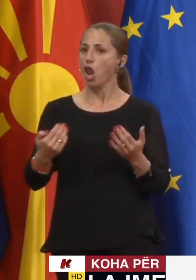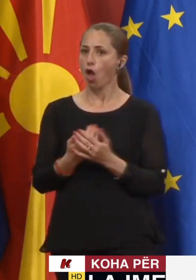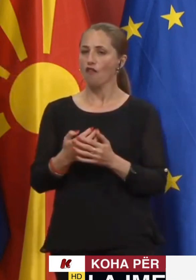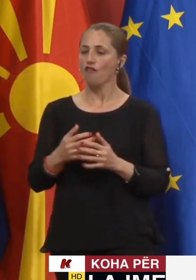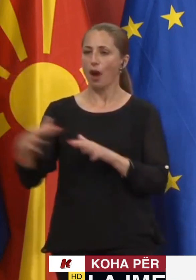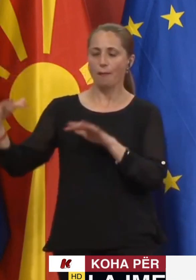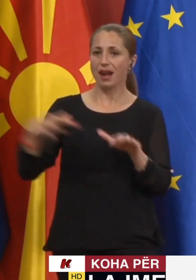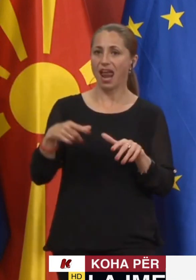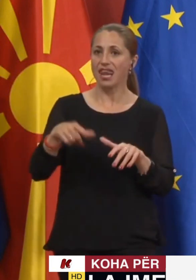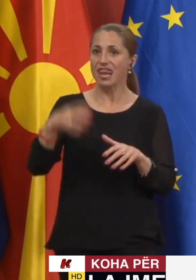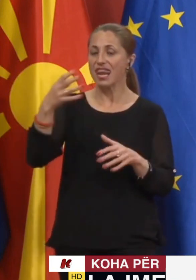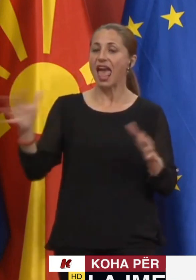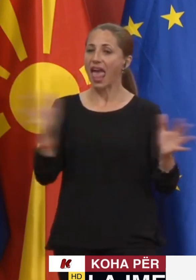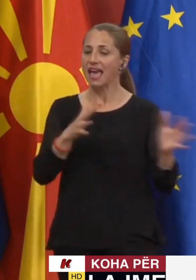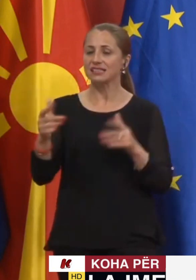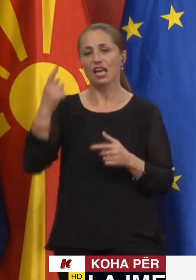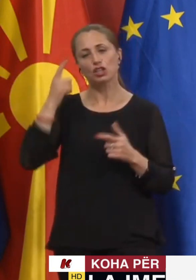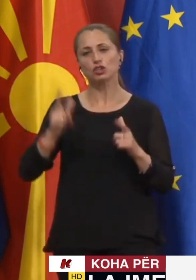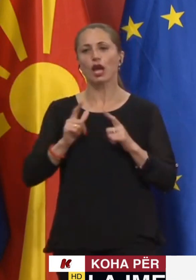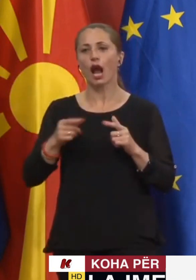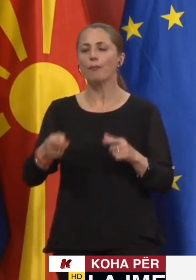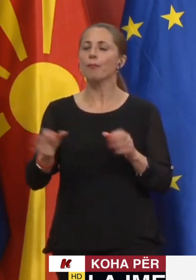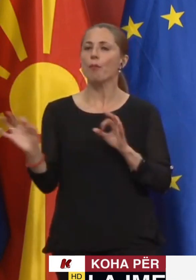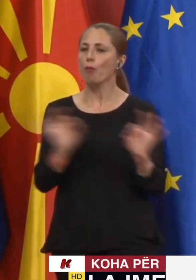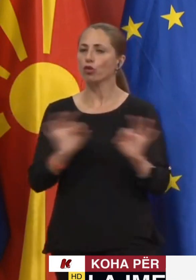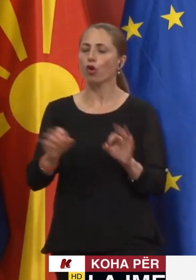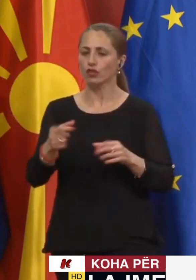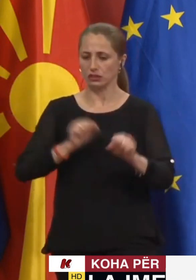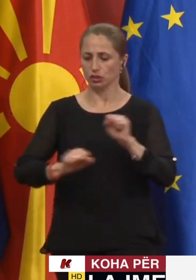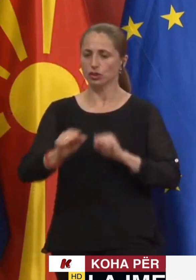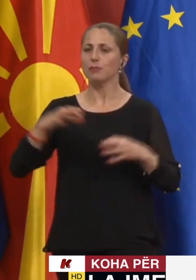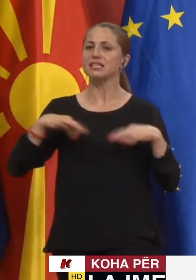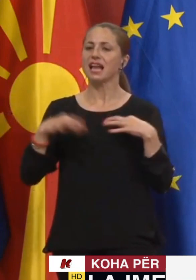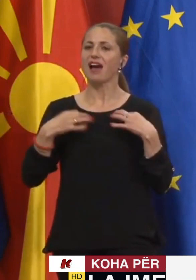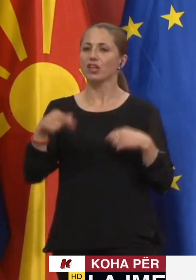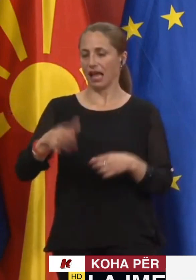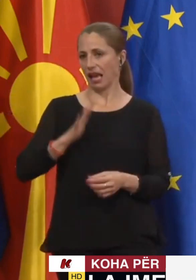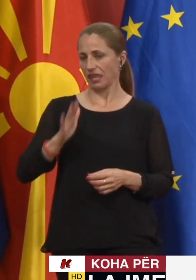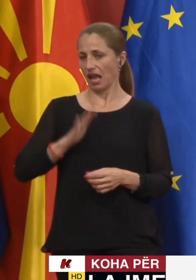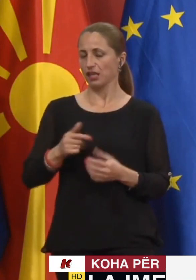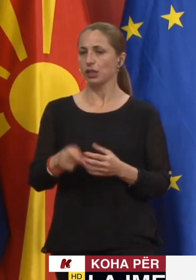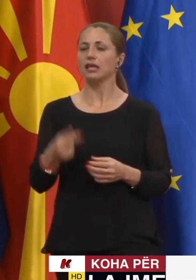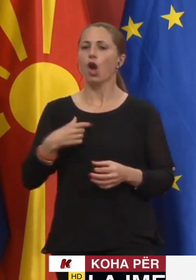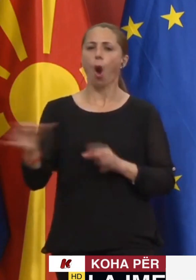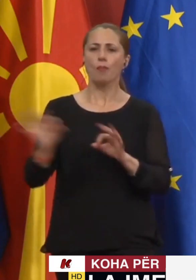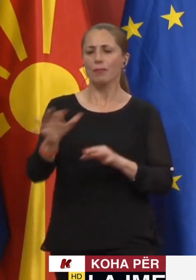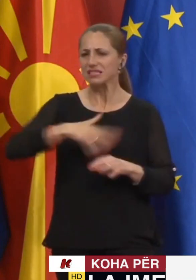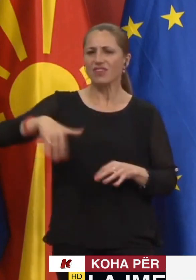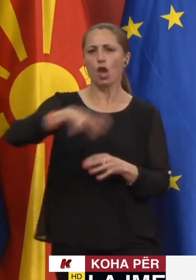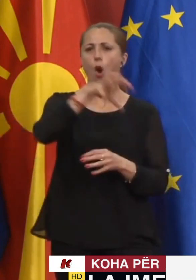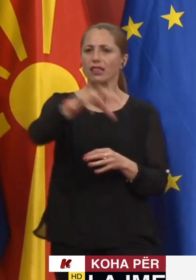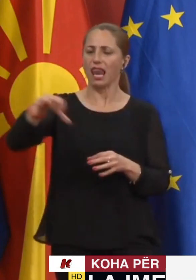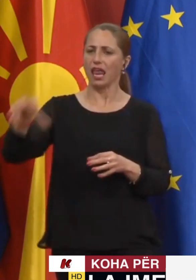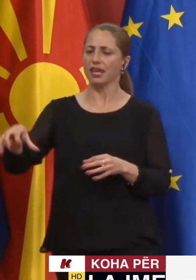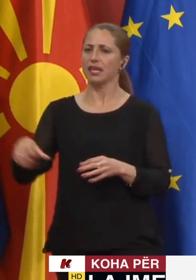qeter, pohoj Filipqe. Ministri shëndetsisë Venko Filipqe gjatë konferences për Shqyp tha se janë të knatjur nga dinamike e